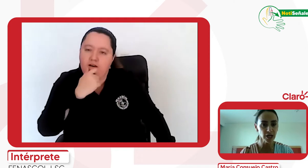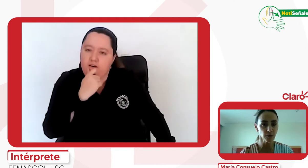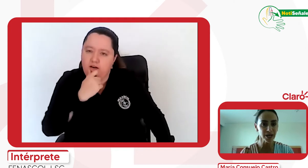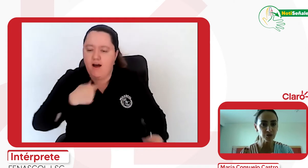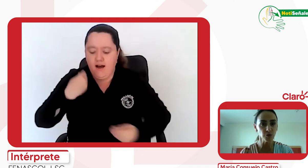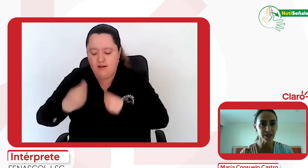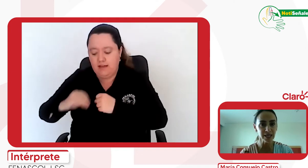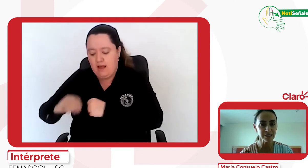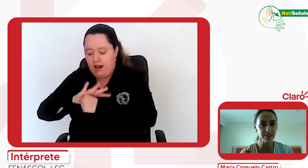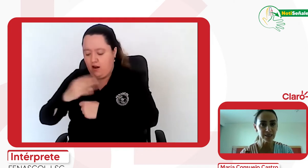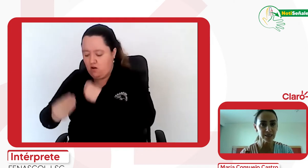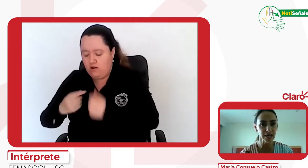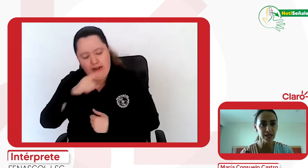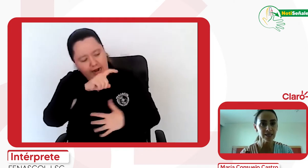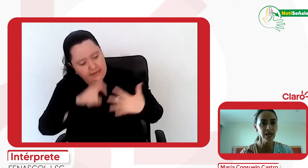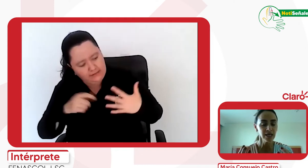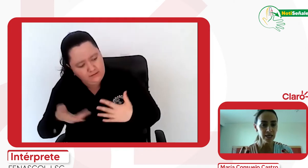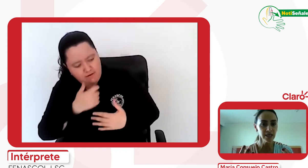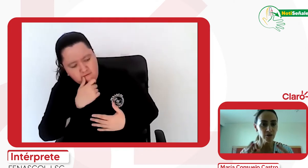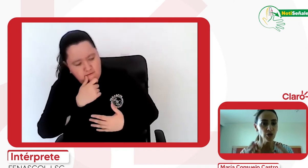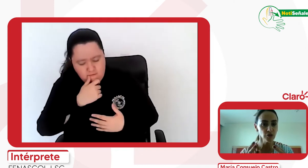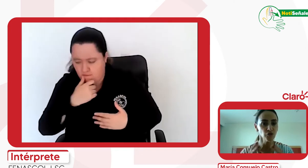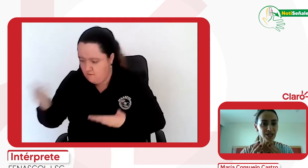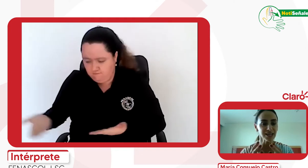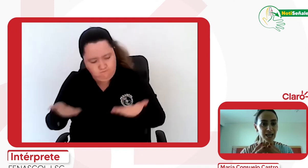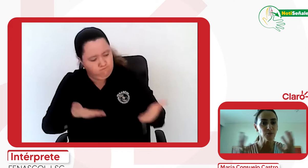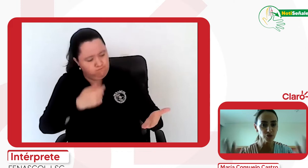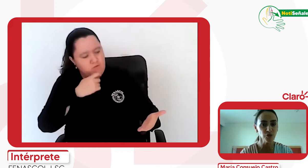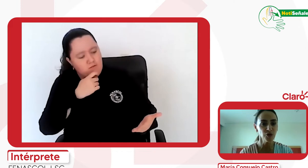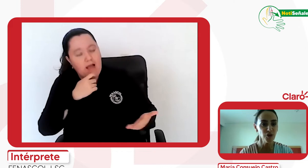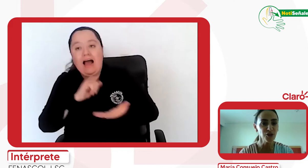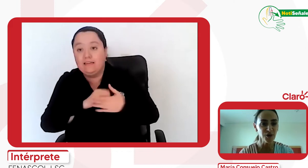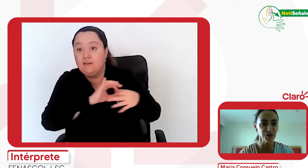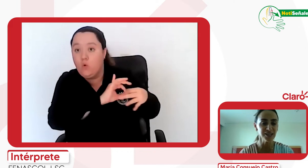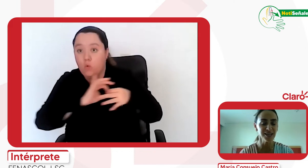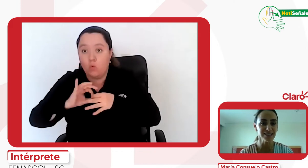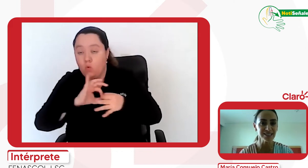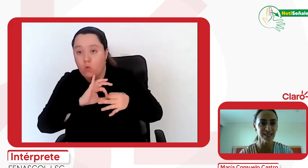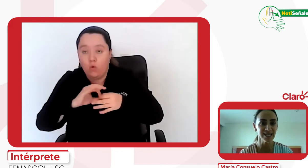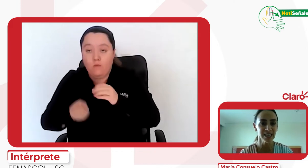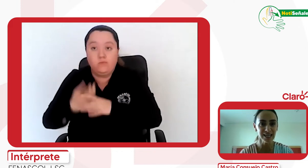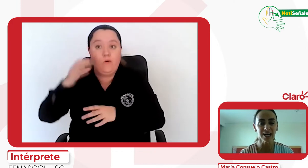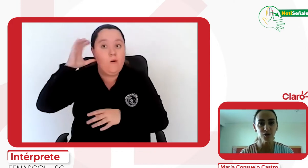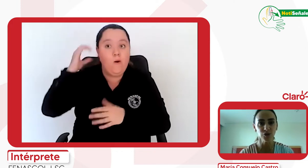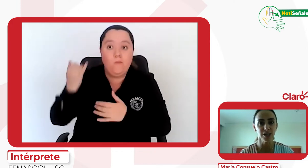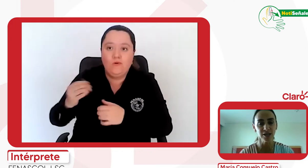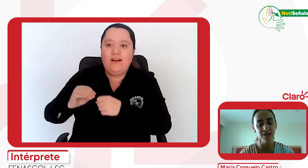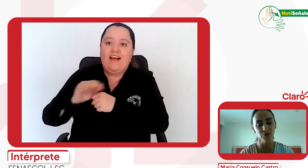Claro para solventar esas necesidades y unidos fue que creamos lo que hoy existe en Claro esos